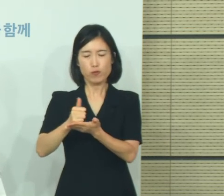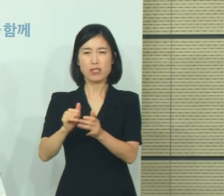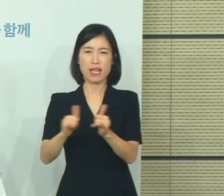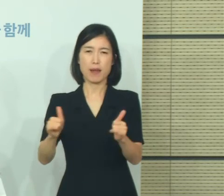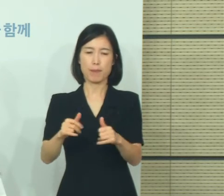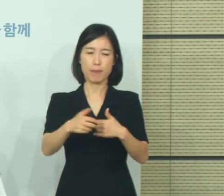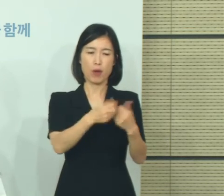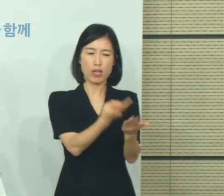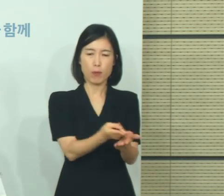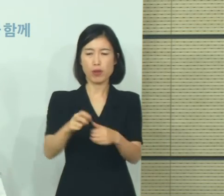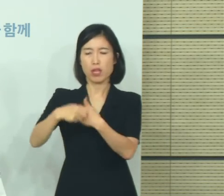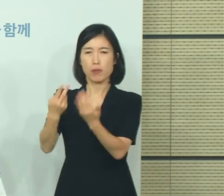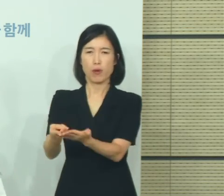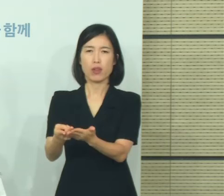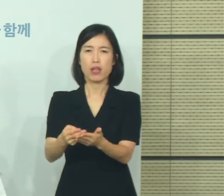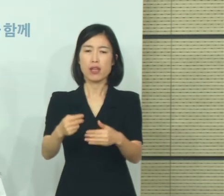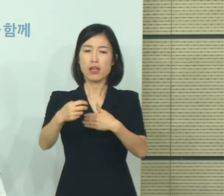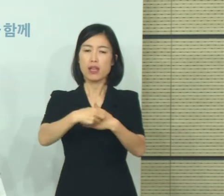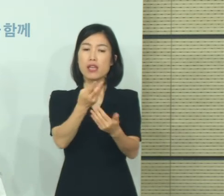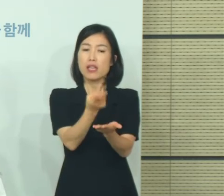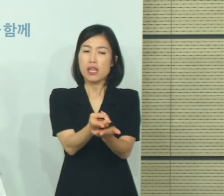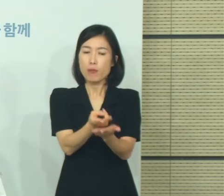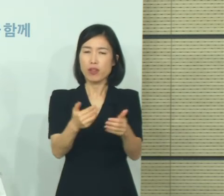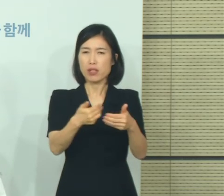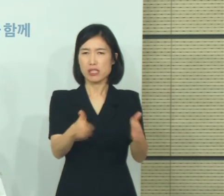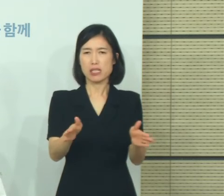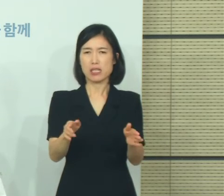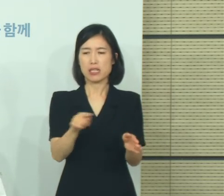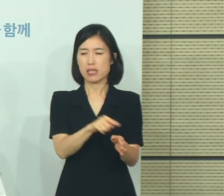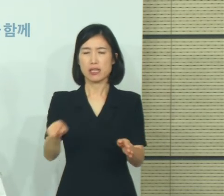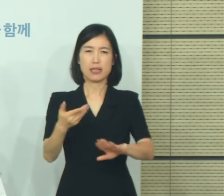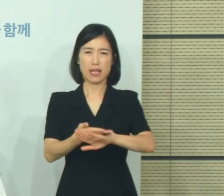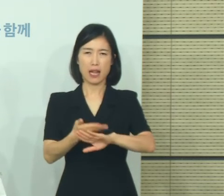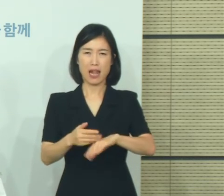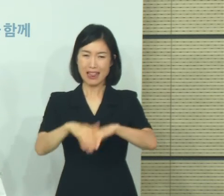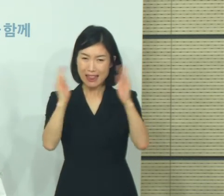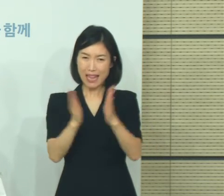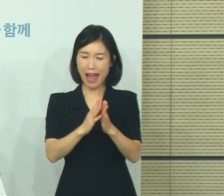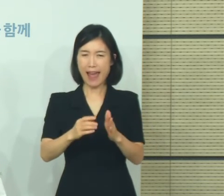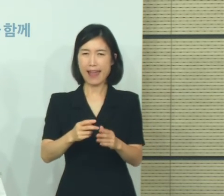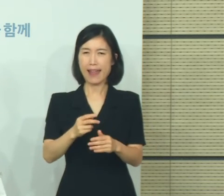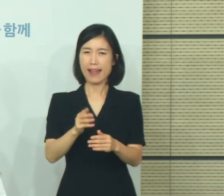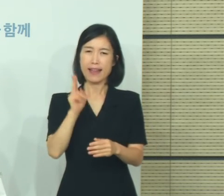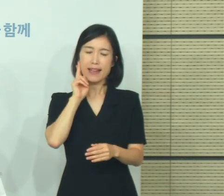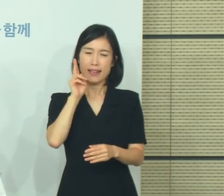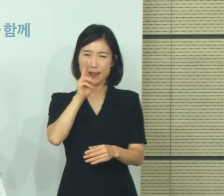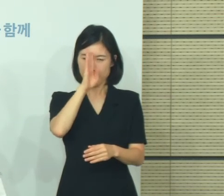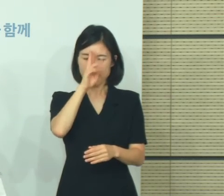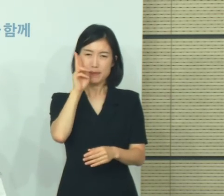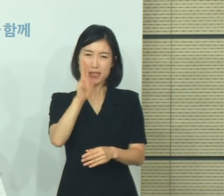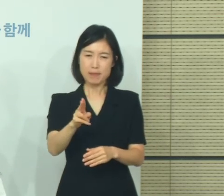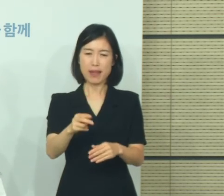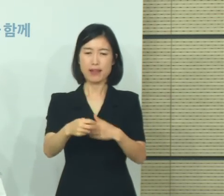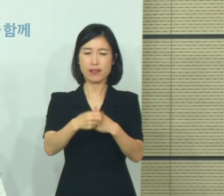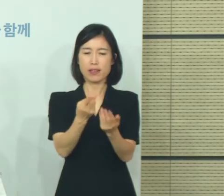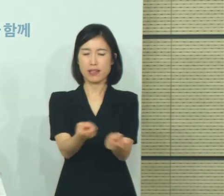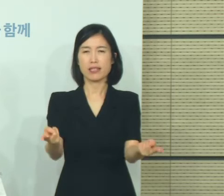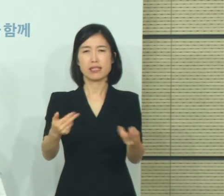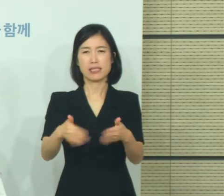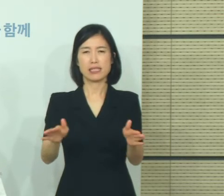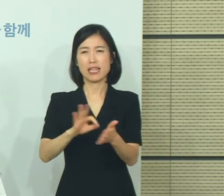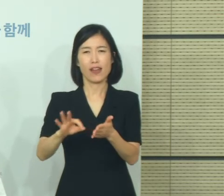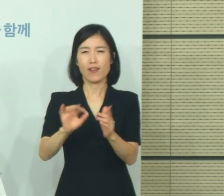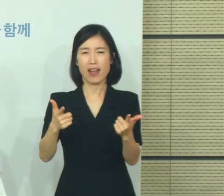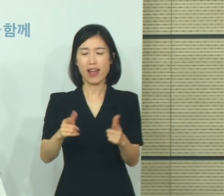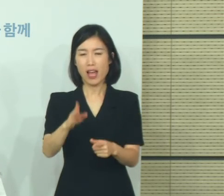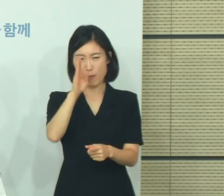차이가 있습니다. 이 모두가 중환자실이 다 필요한 것은 아니다라는 말씀을 드리고 이러한 어떤 중증도 분류에 따라서 거기에 맞는